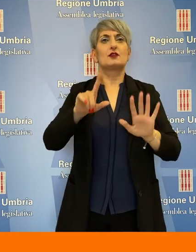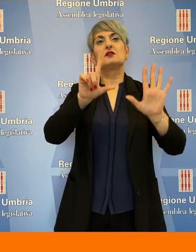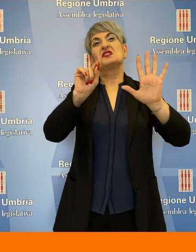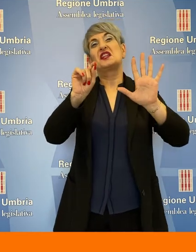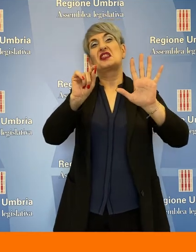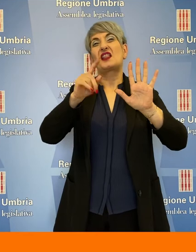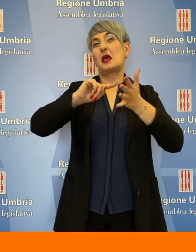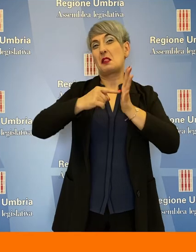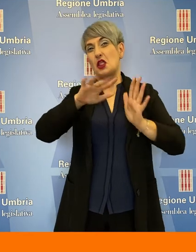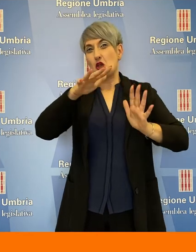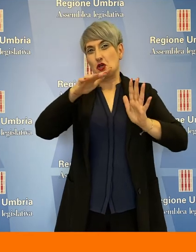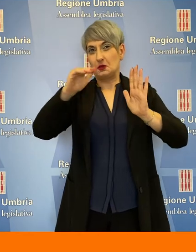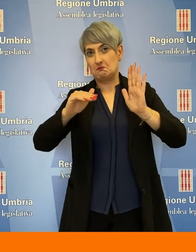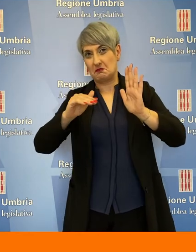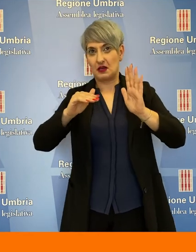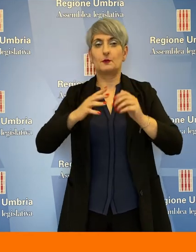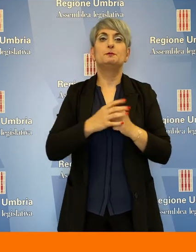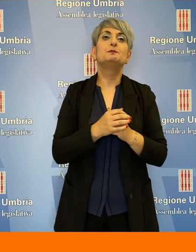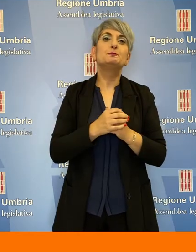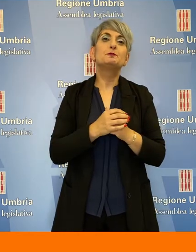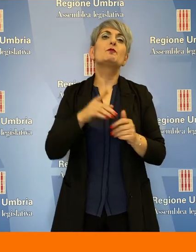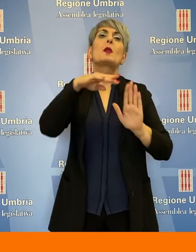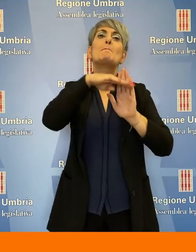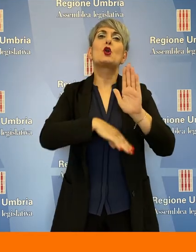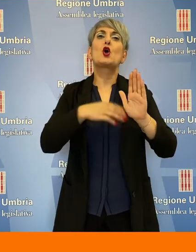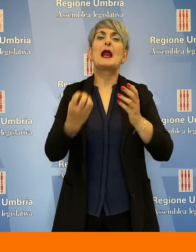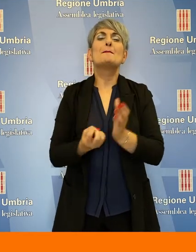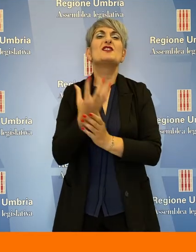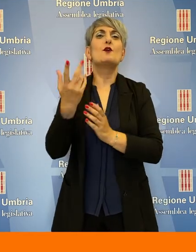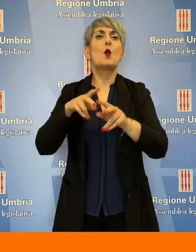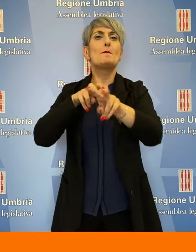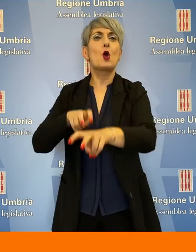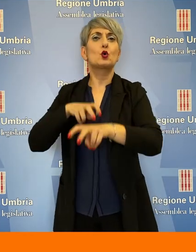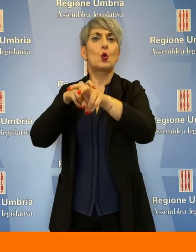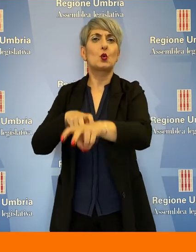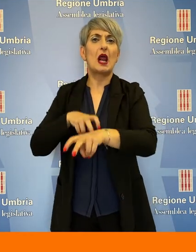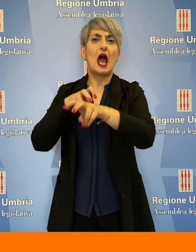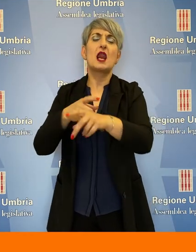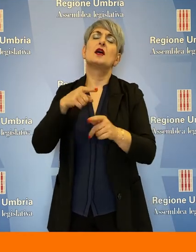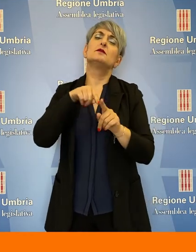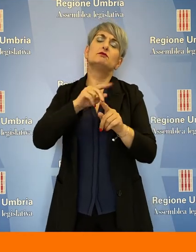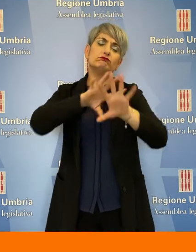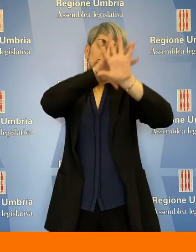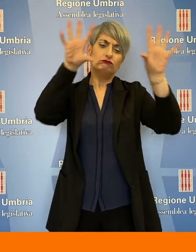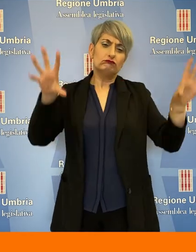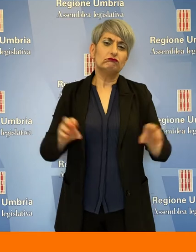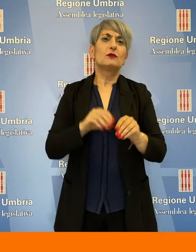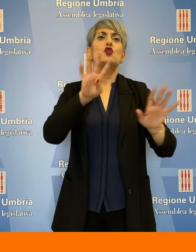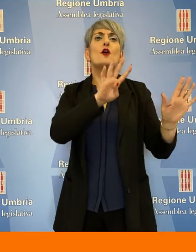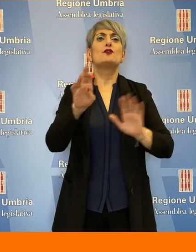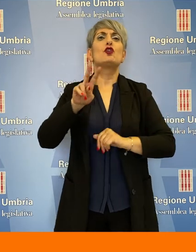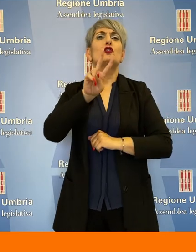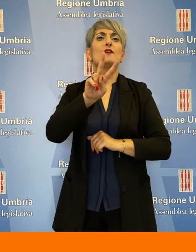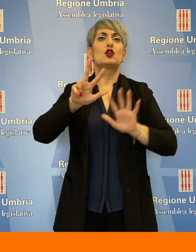liquidata poco sotto i 70 milioni. Il programma di sviluppo rurale, poi, che ha un ammontare complessivo di